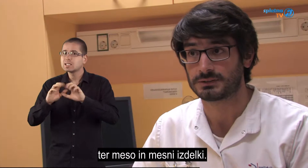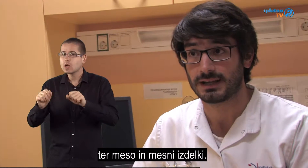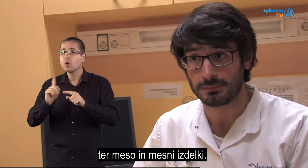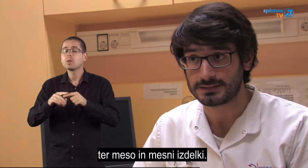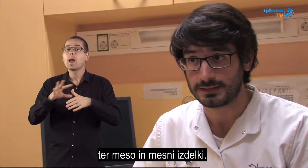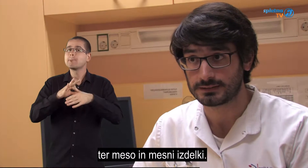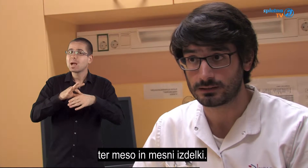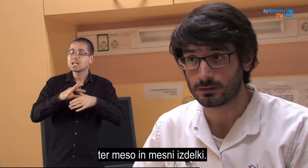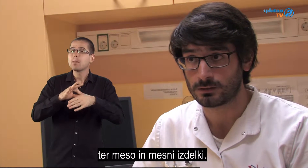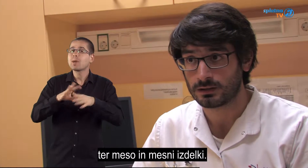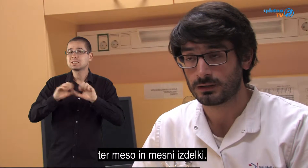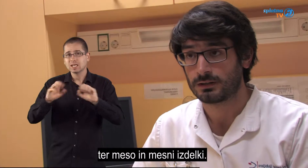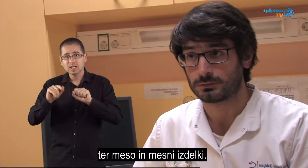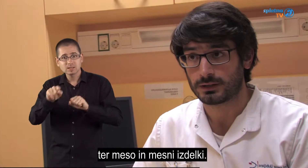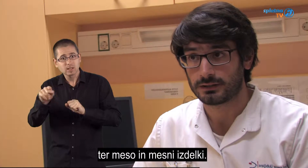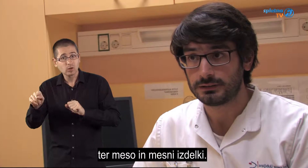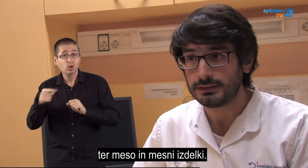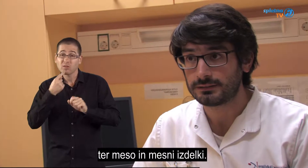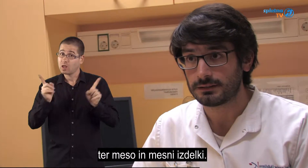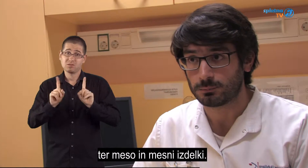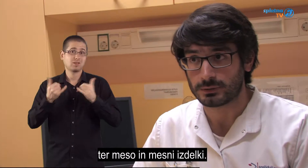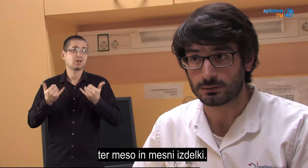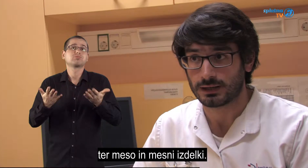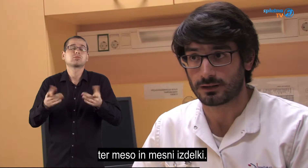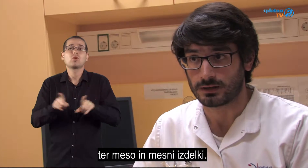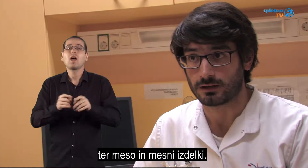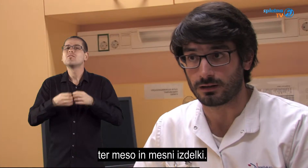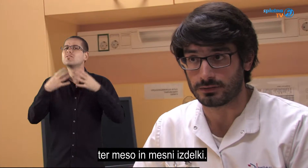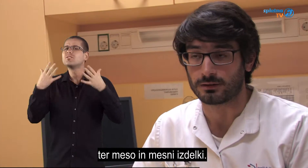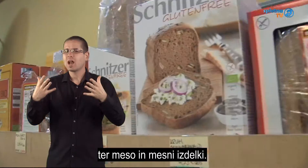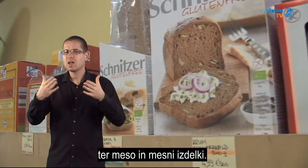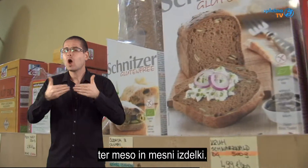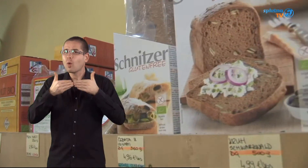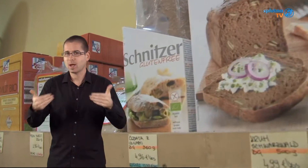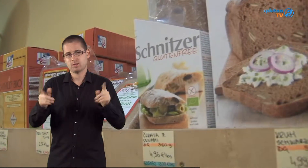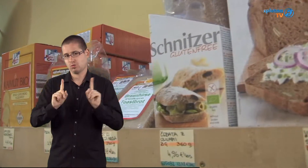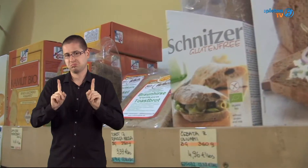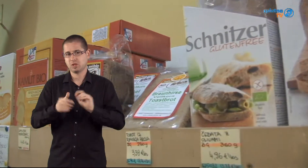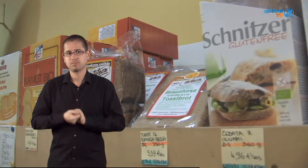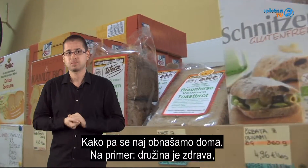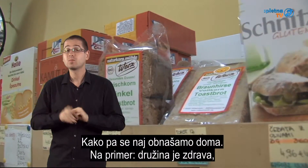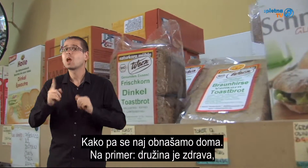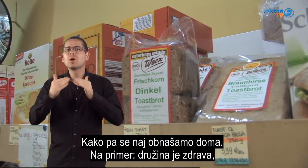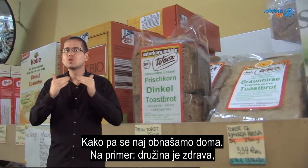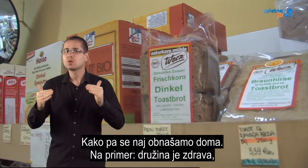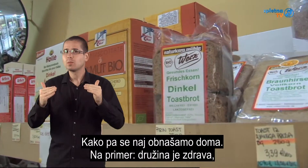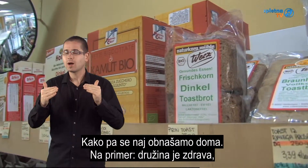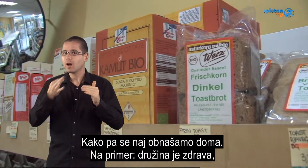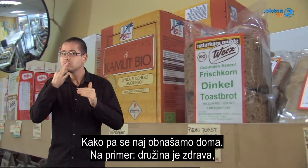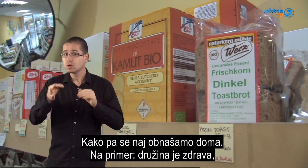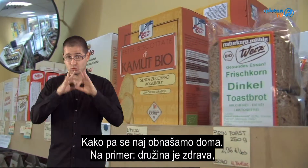potem mesa in mesnih izdelkov. Torej, ni zdaj, bom rekel, taka velika omejitev. Kaj pa doma?